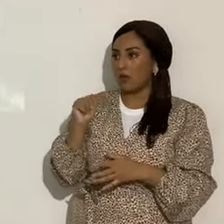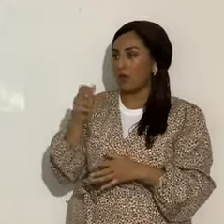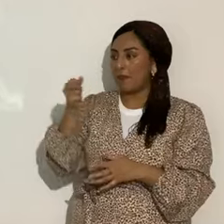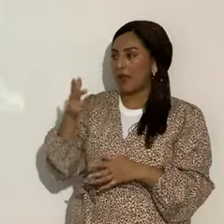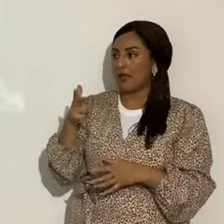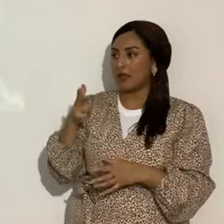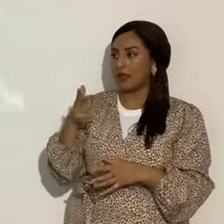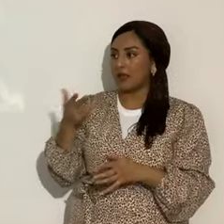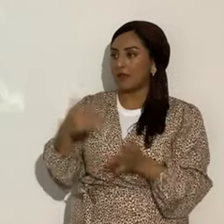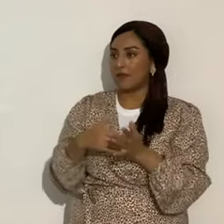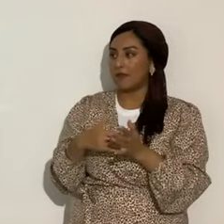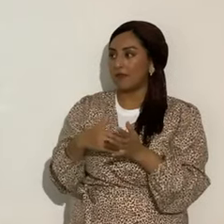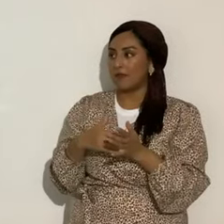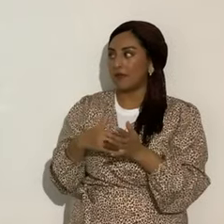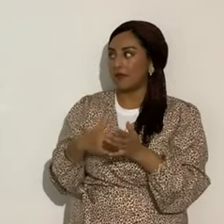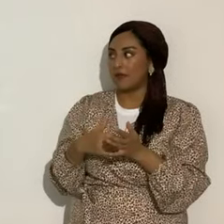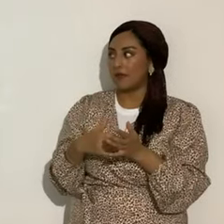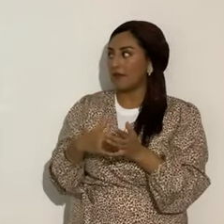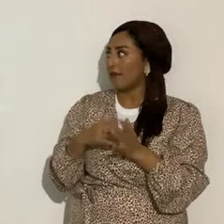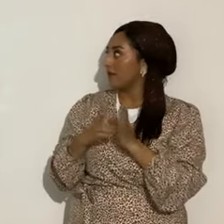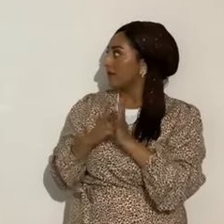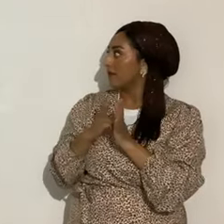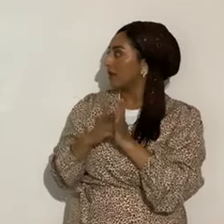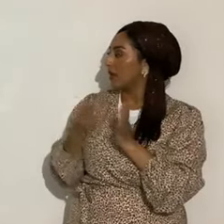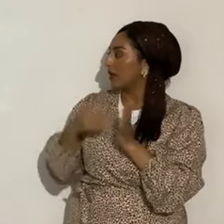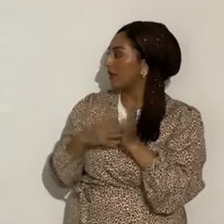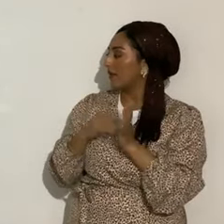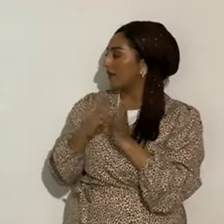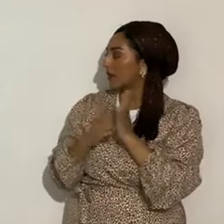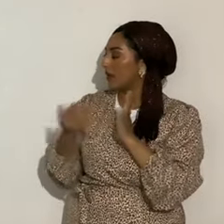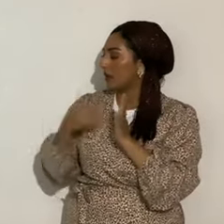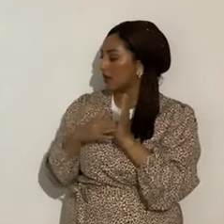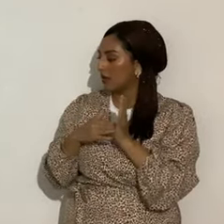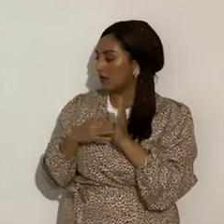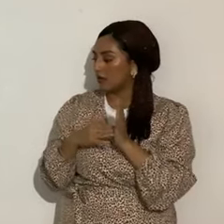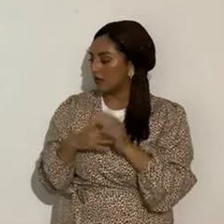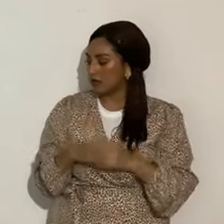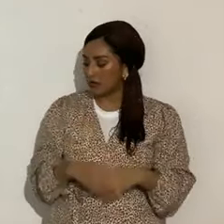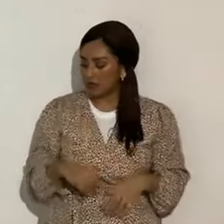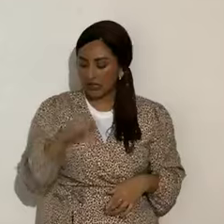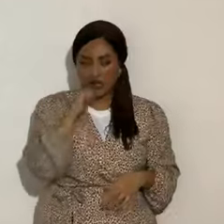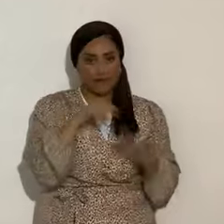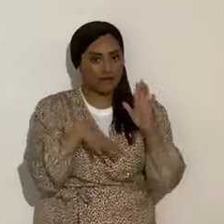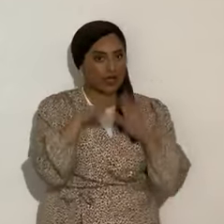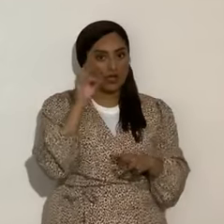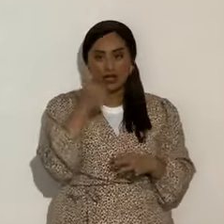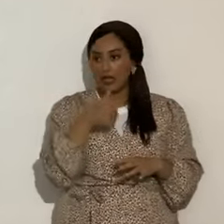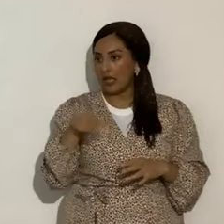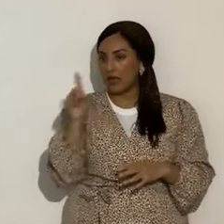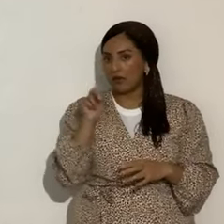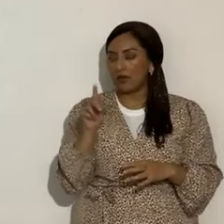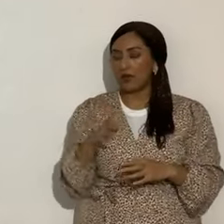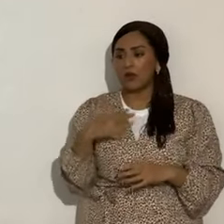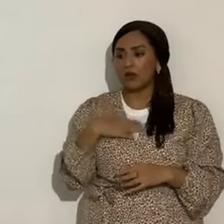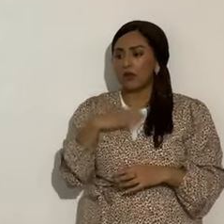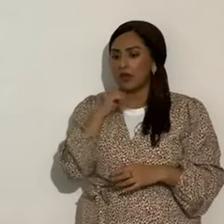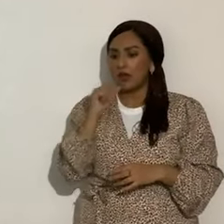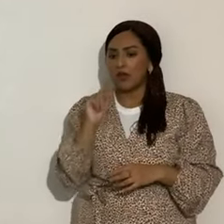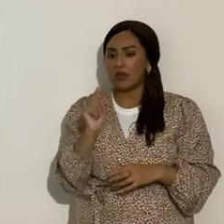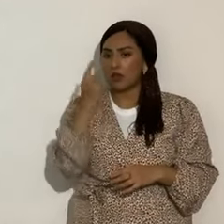una vez más, pase el video, tómale video, hermanos, esto no se encuentra en cualquier lado, no digo que somos los únicos y los mejores,